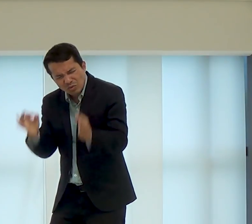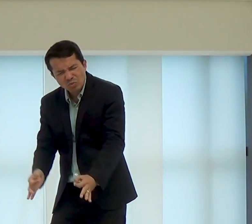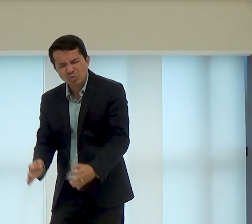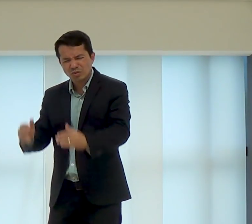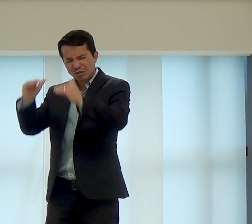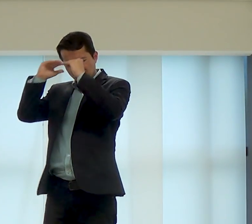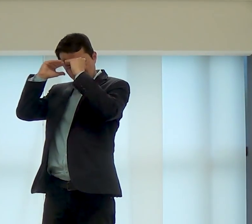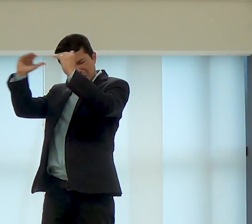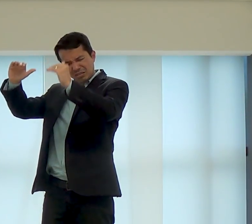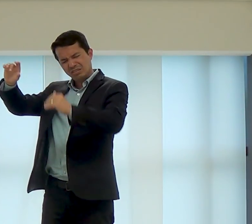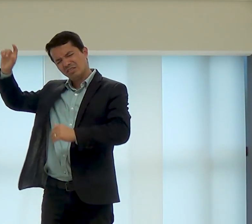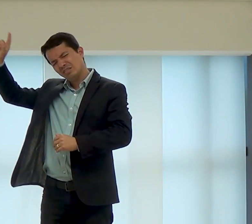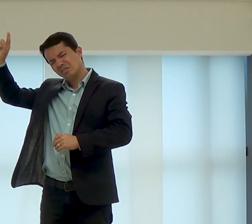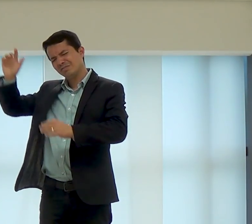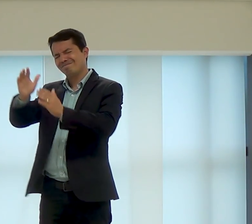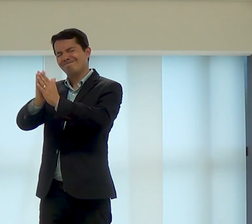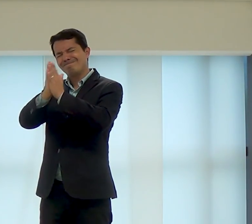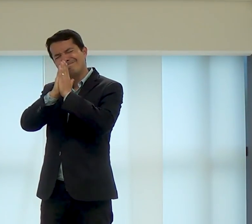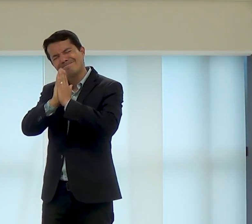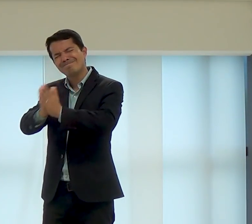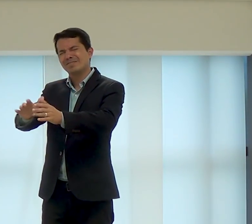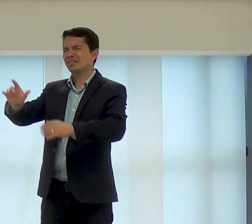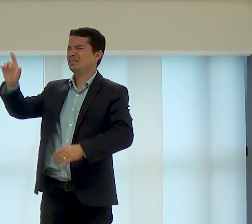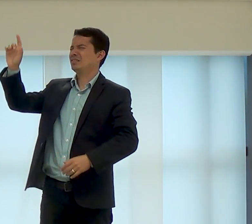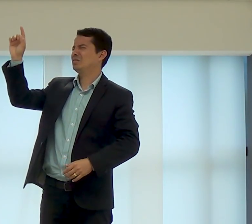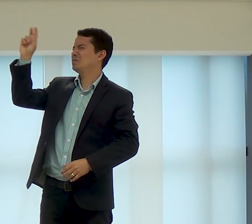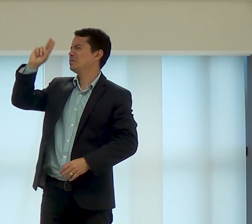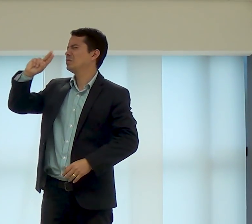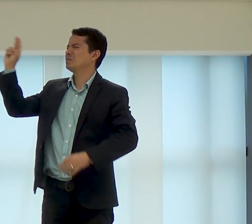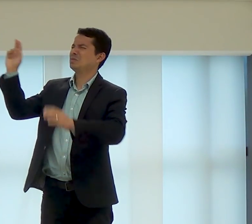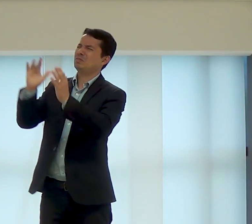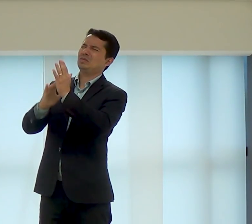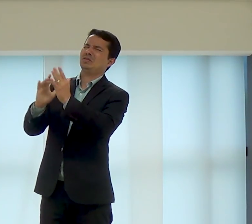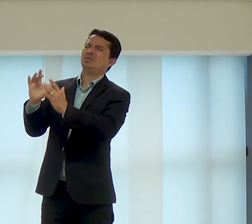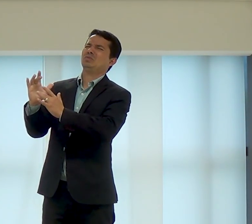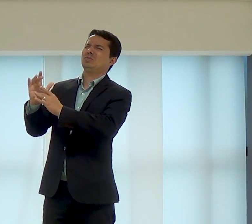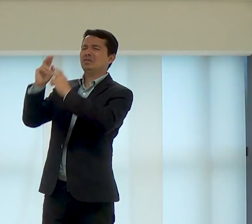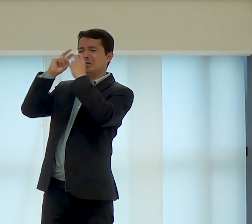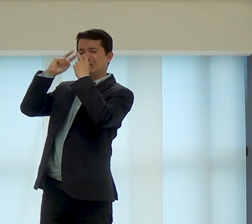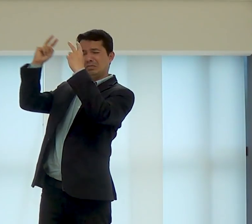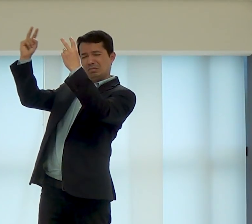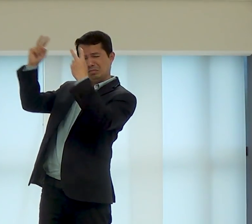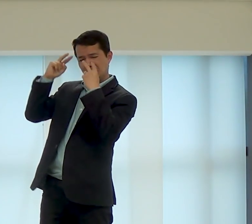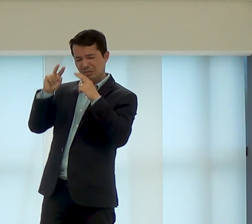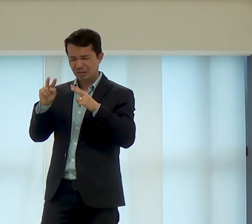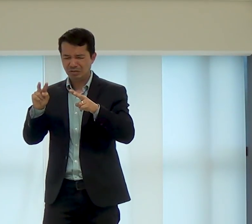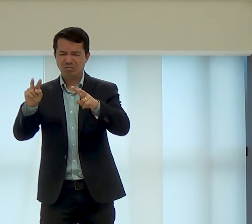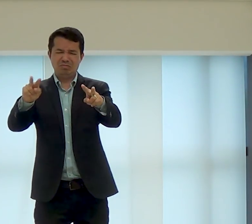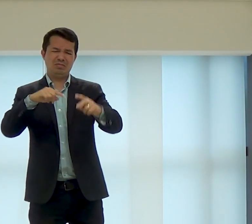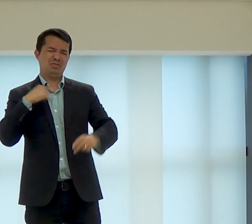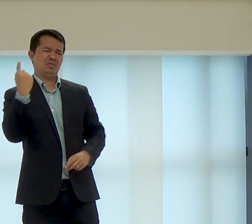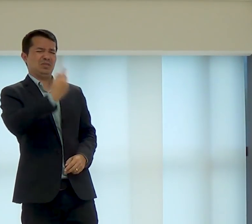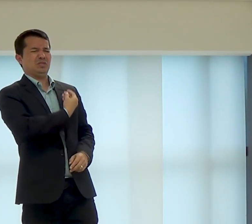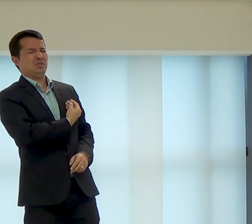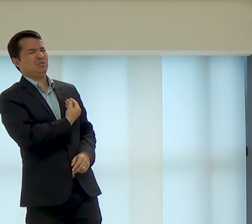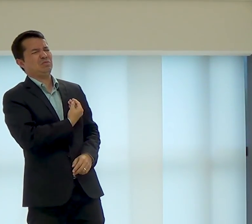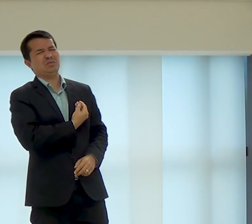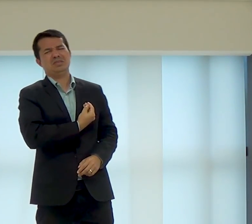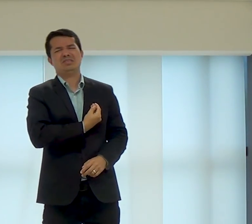Senhor, queremos ser justos, queremos ser limites a Ti, Pai, em nome de Jesus, Senhor, olha para as nossas